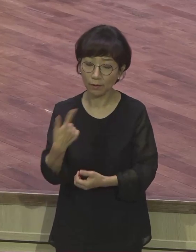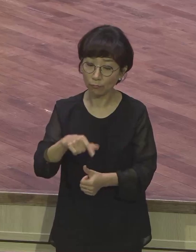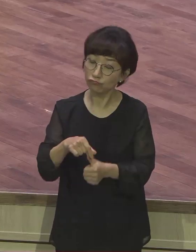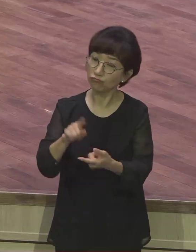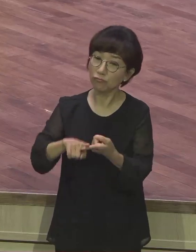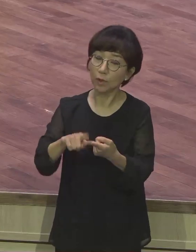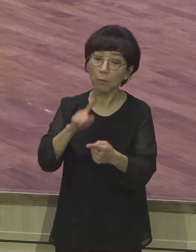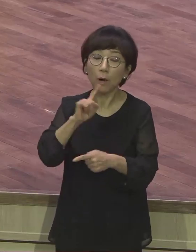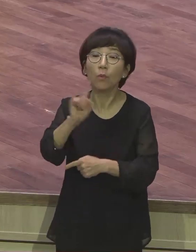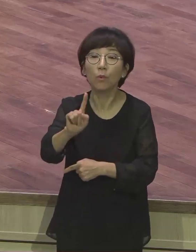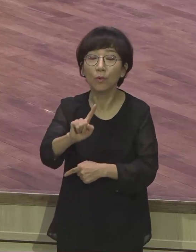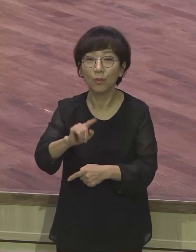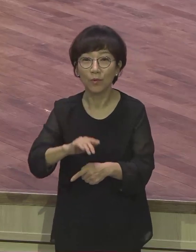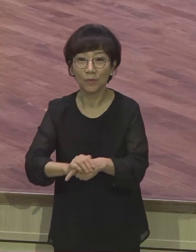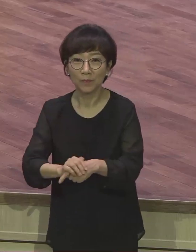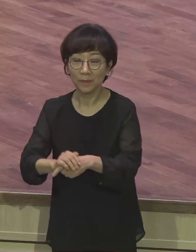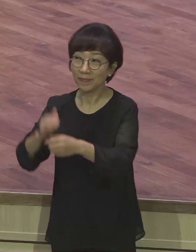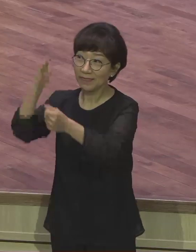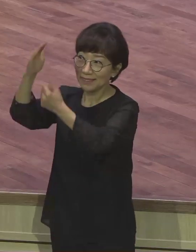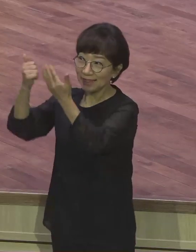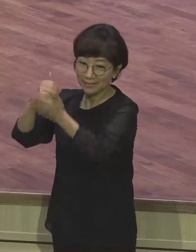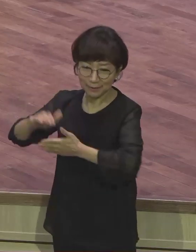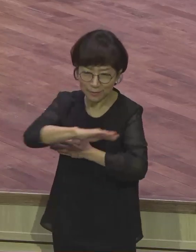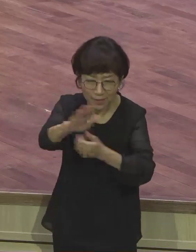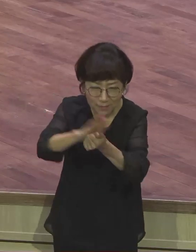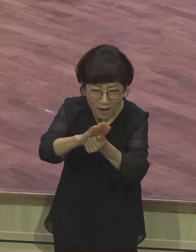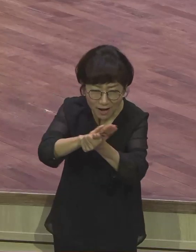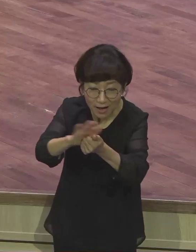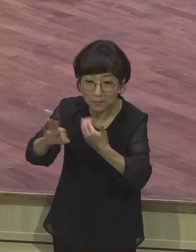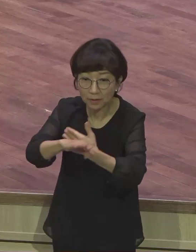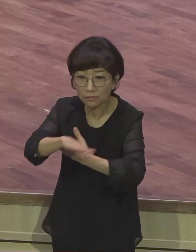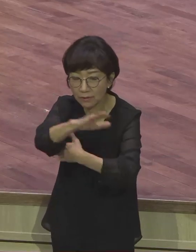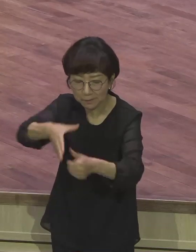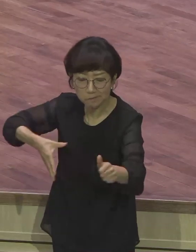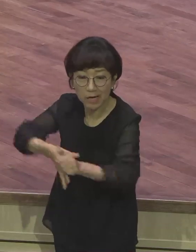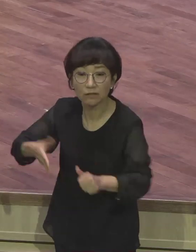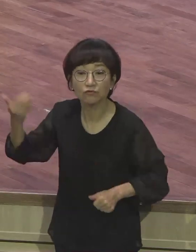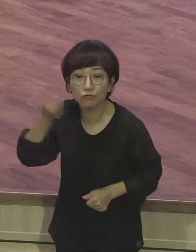하리요. 하나님이 우리를 위하시면 누가 우리를 대적하리요.